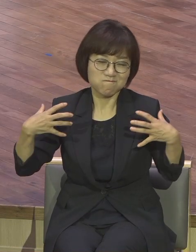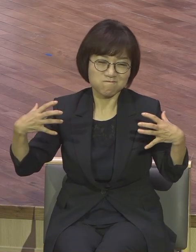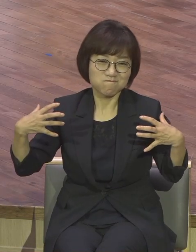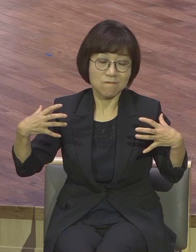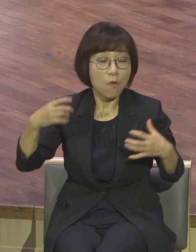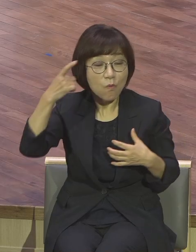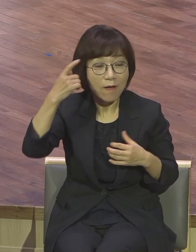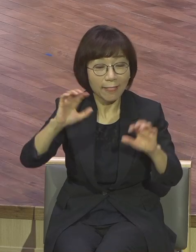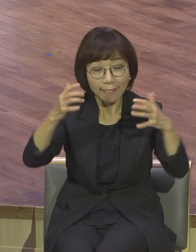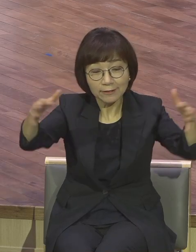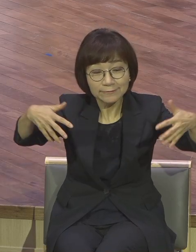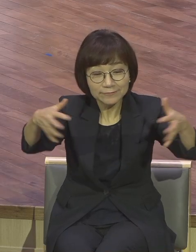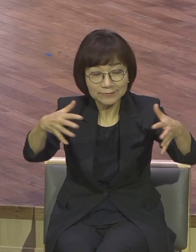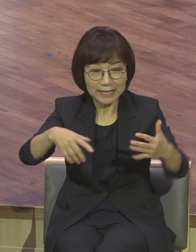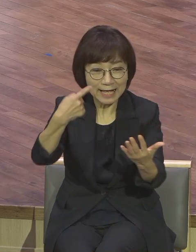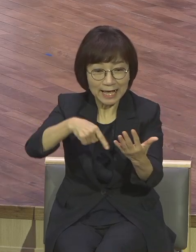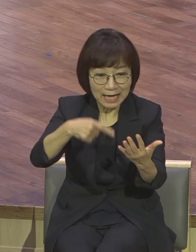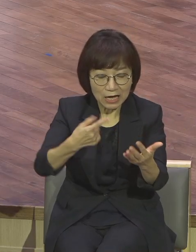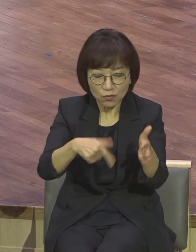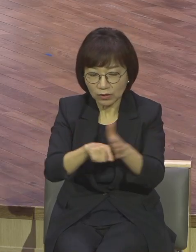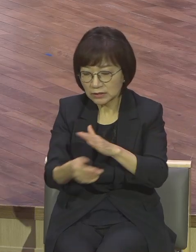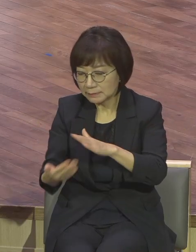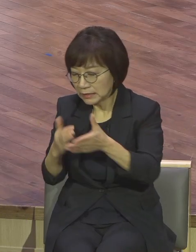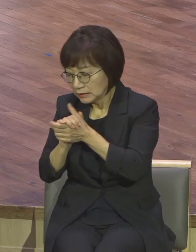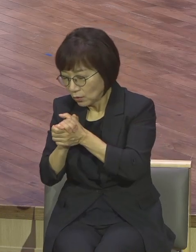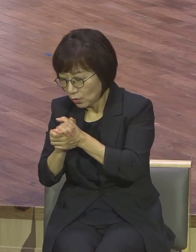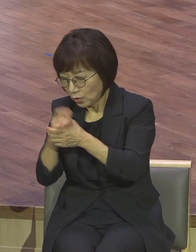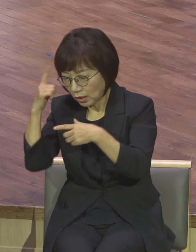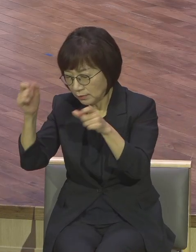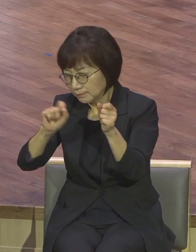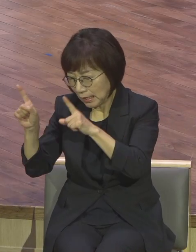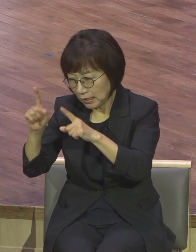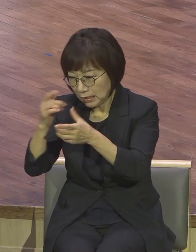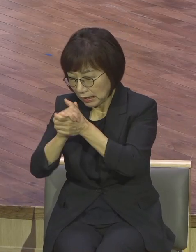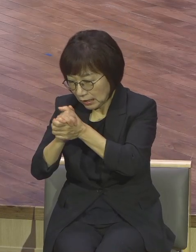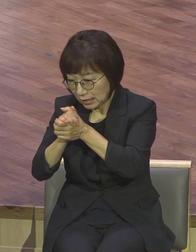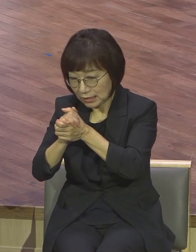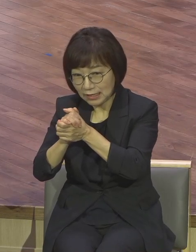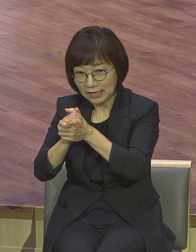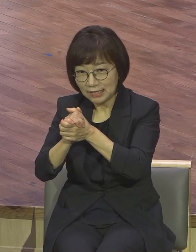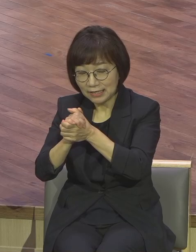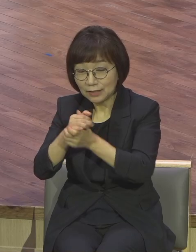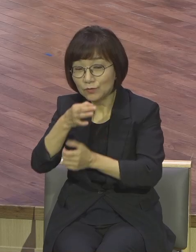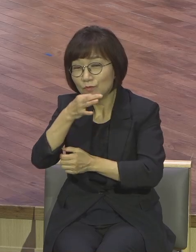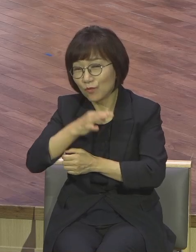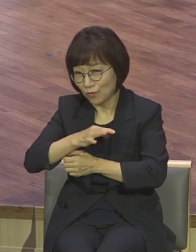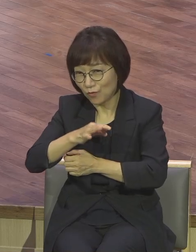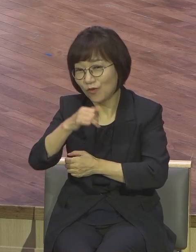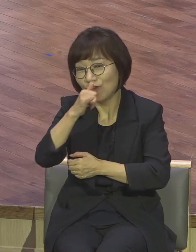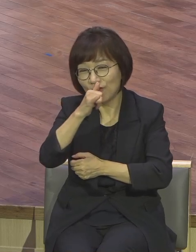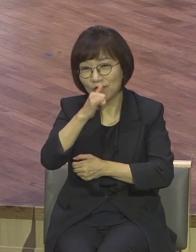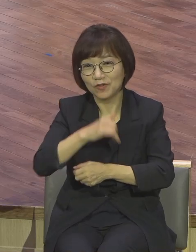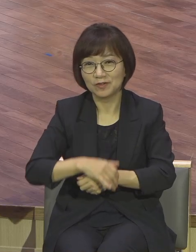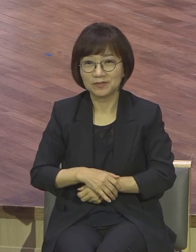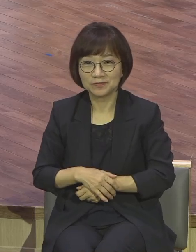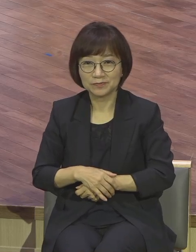아들에서 기도해 가르치려고 깨어져야죠 얼마나 이중삼중 효과가 큰지 몰라요 성격 모르잖아요 솔직히